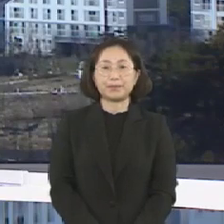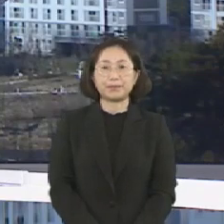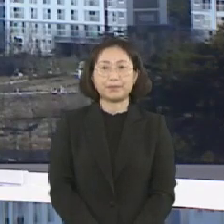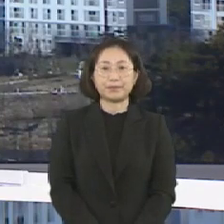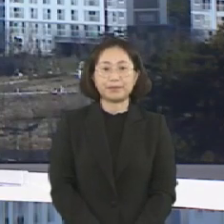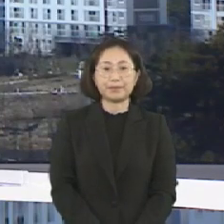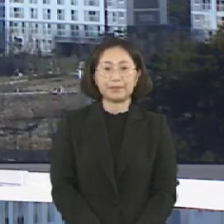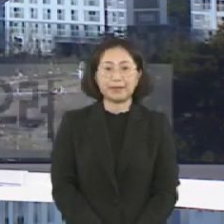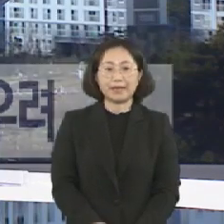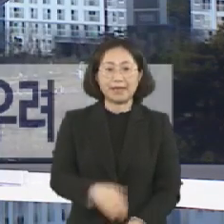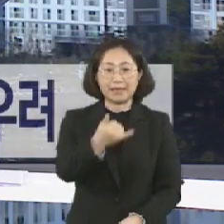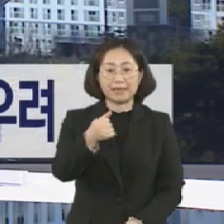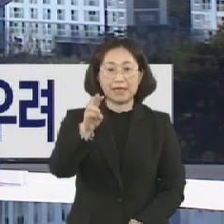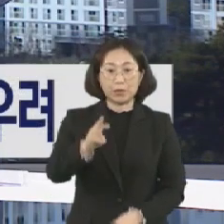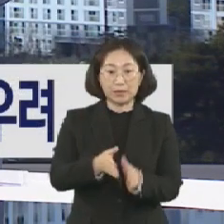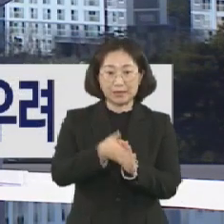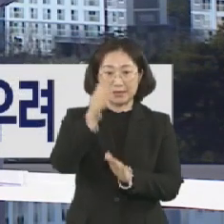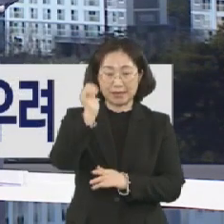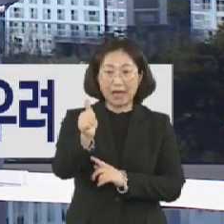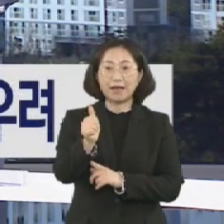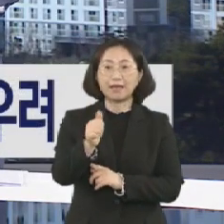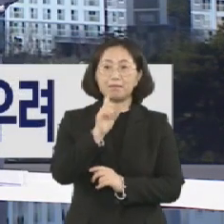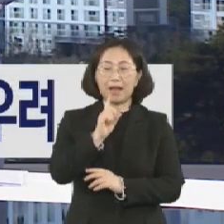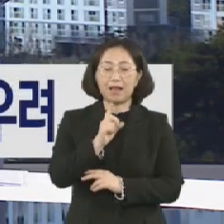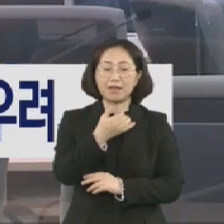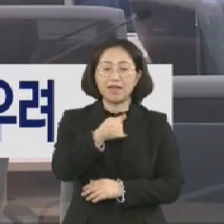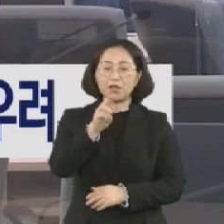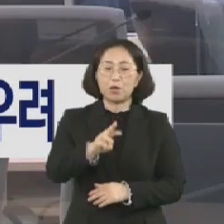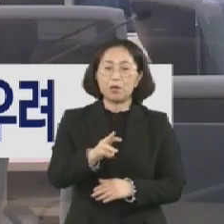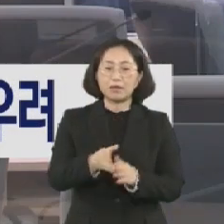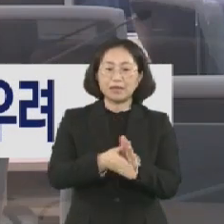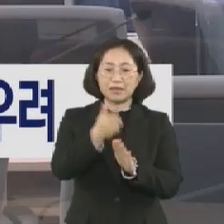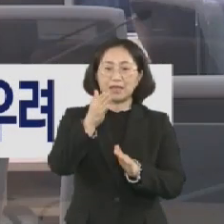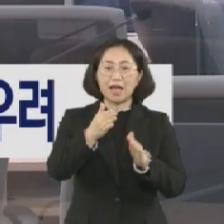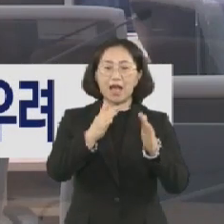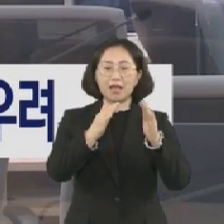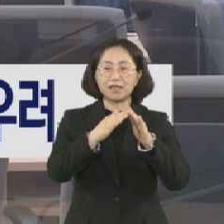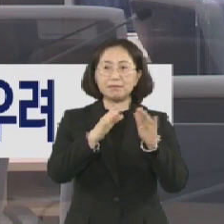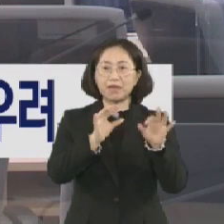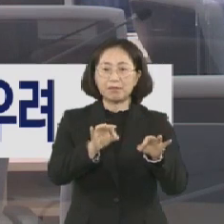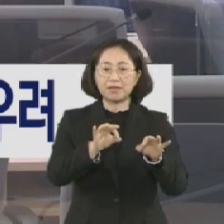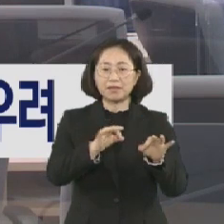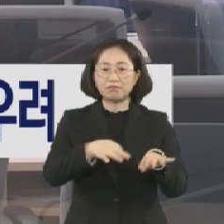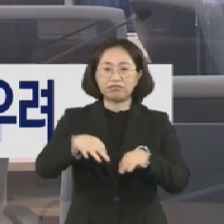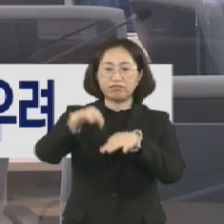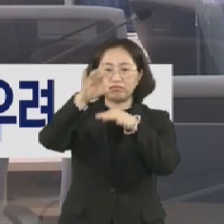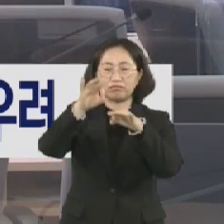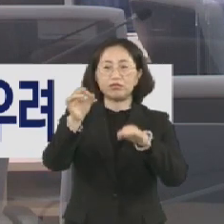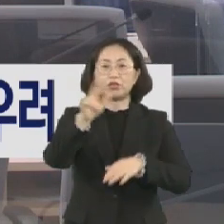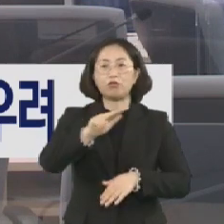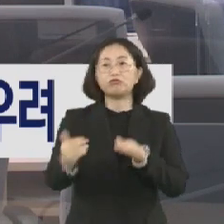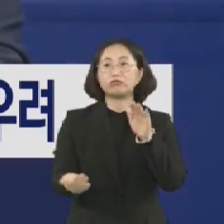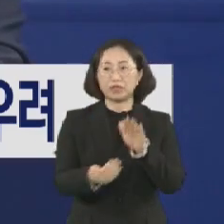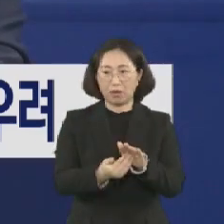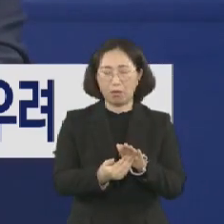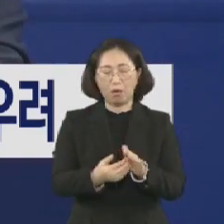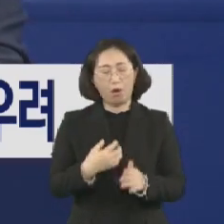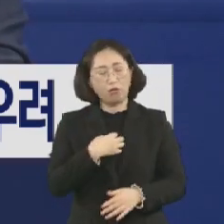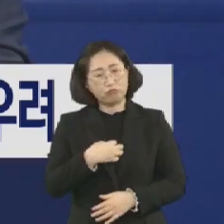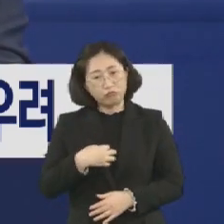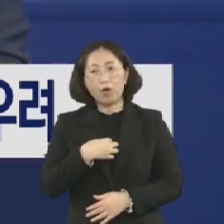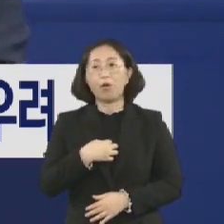이춘희 세종시장이 세종 시내 집값이 연일 전국 최고 상승률을 기록하는 것과 관련해 우려를